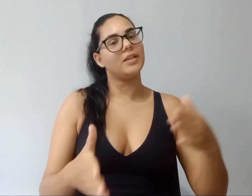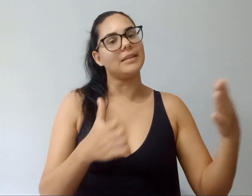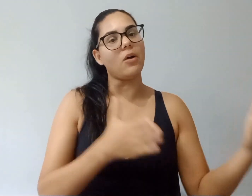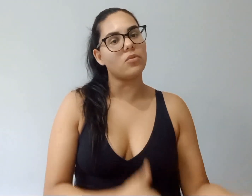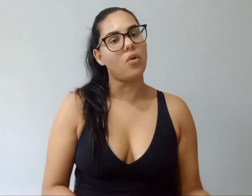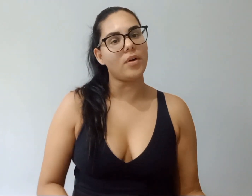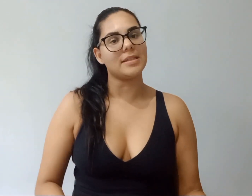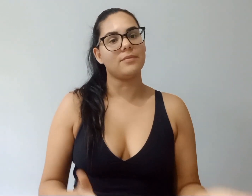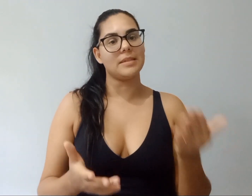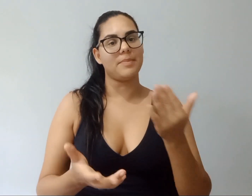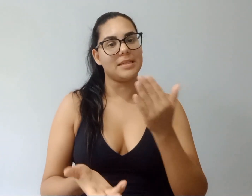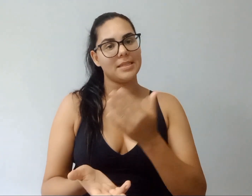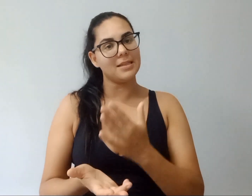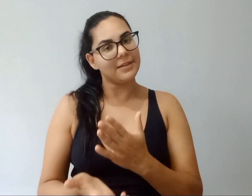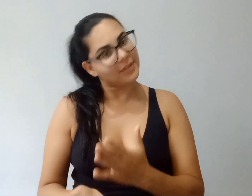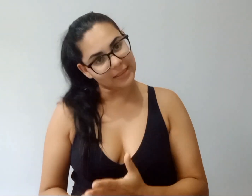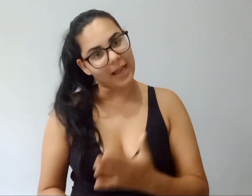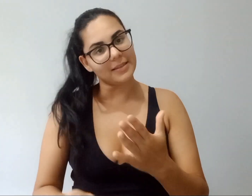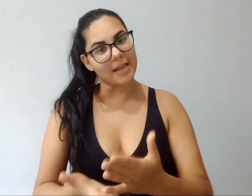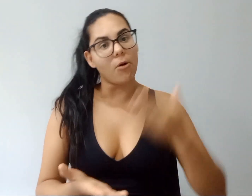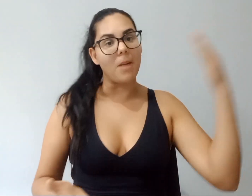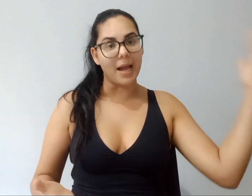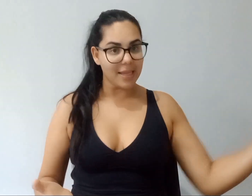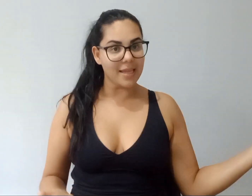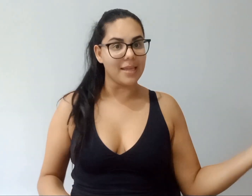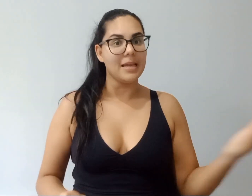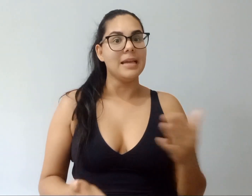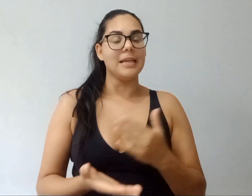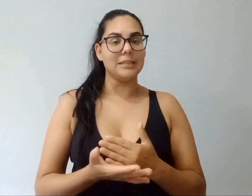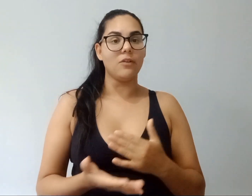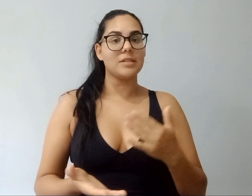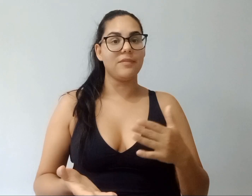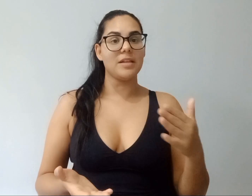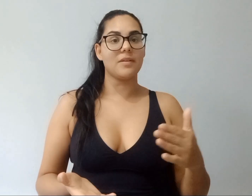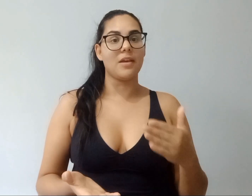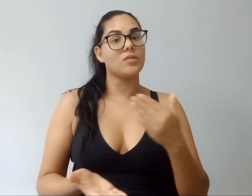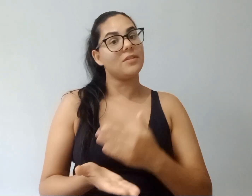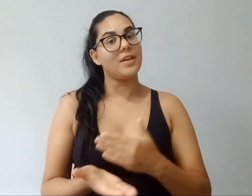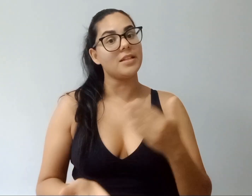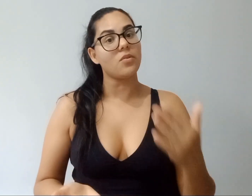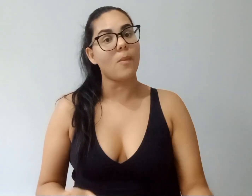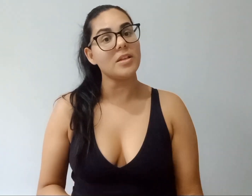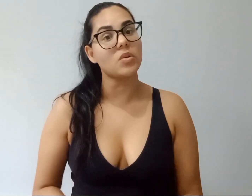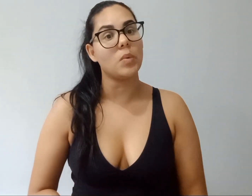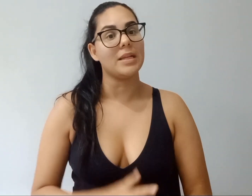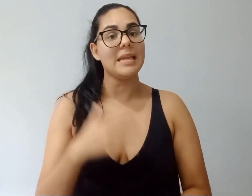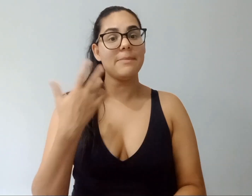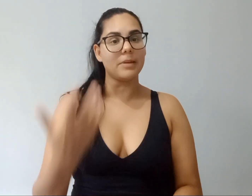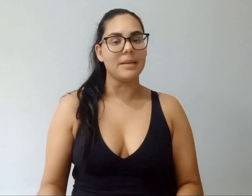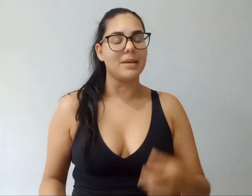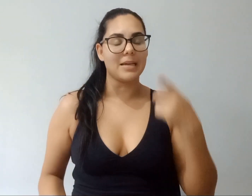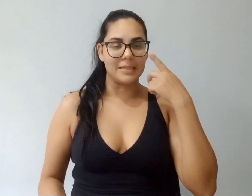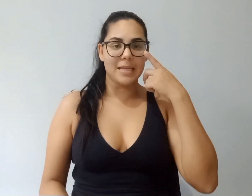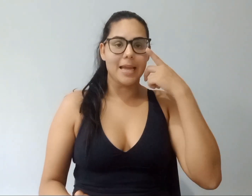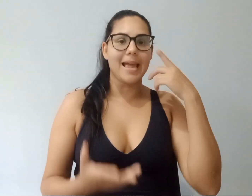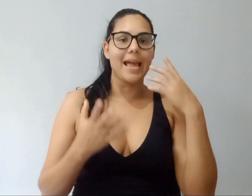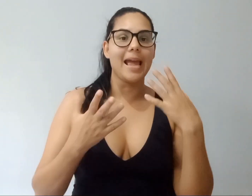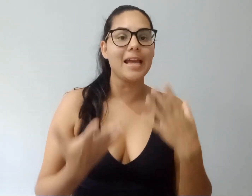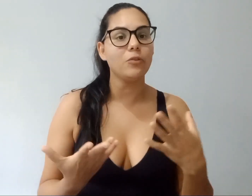tal coisa, você precisa levantar, se arrumar e ir. Então, você fez o quê? Você fez uma escolha. E pra emagrecer, é do